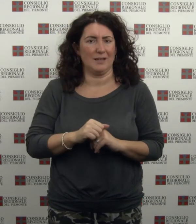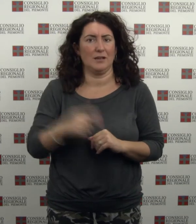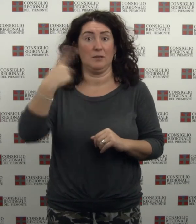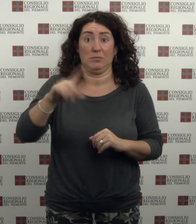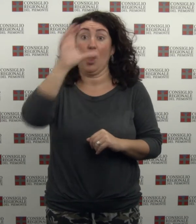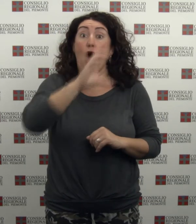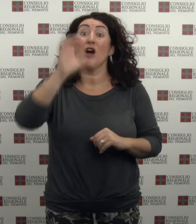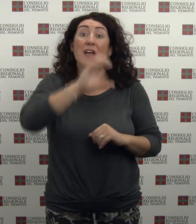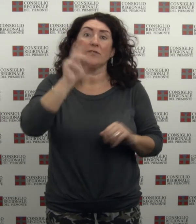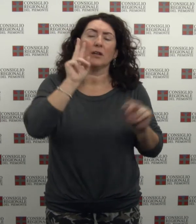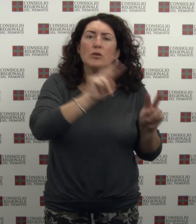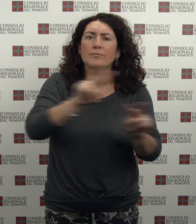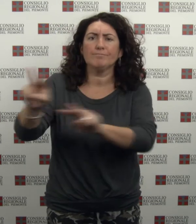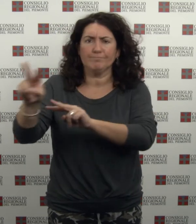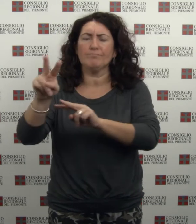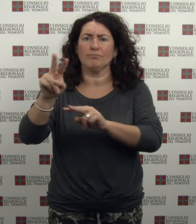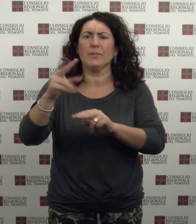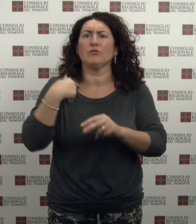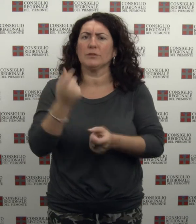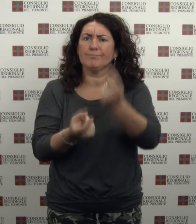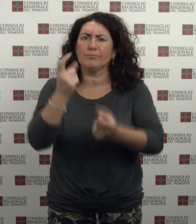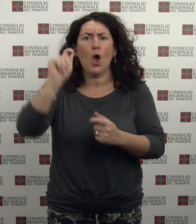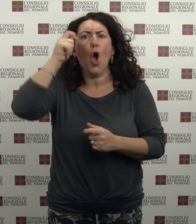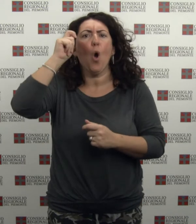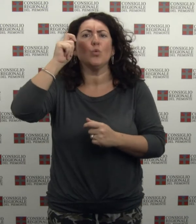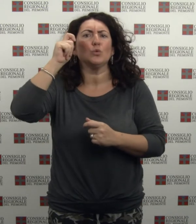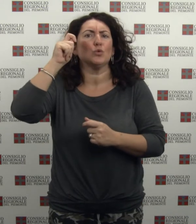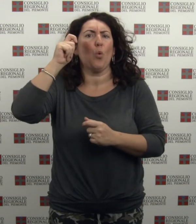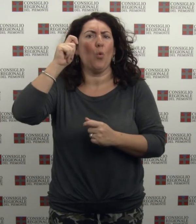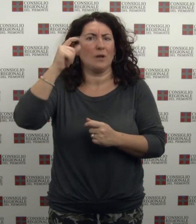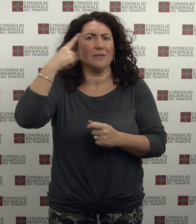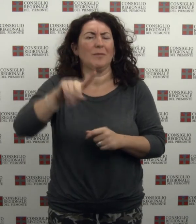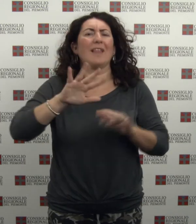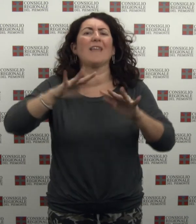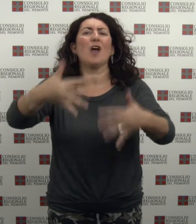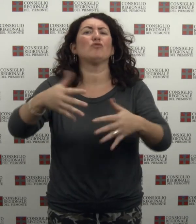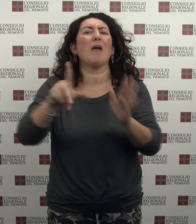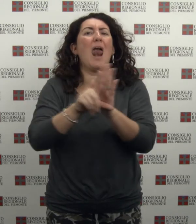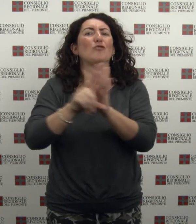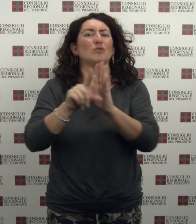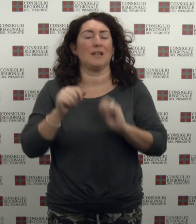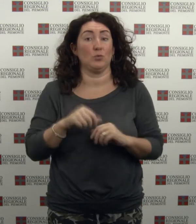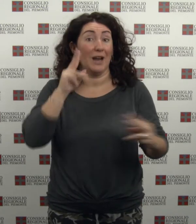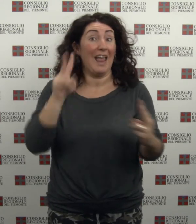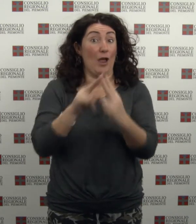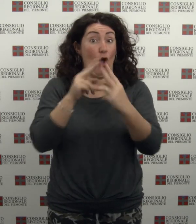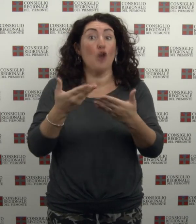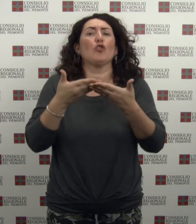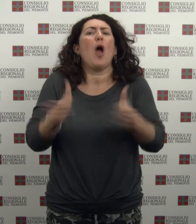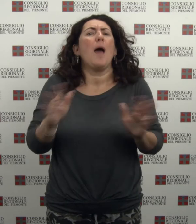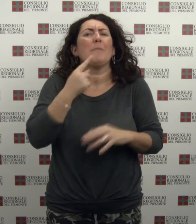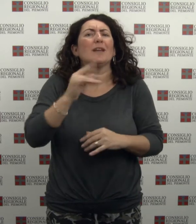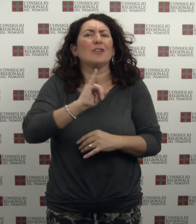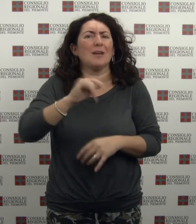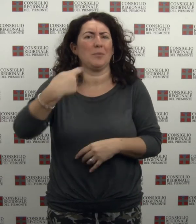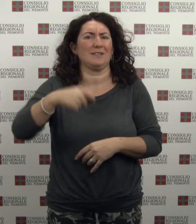'osservatorio sul fenomeno dell'usura insediato a Palazzo Lascaris per la decima legislatura All'incontro, aperto dal presidente del consiglio regionale